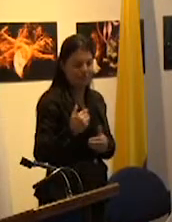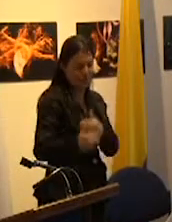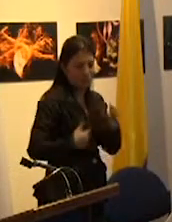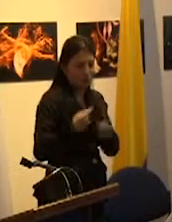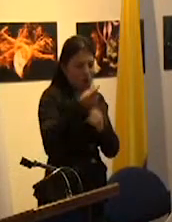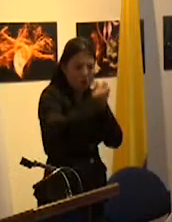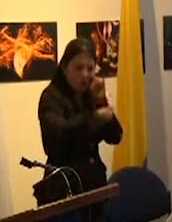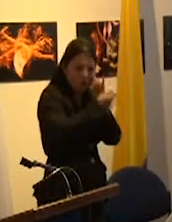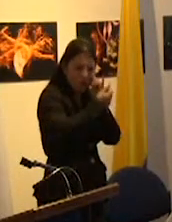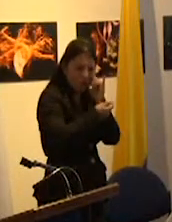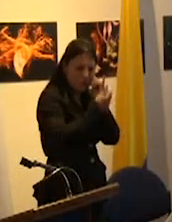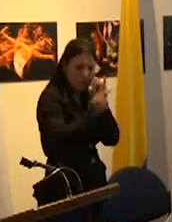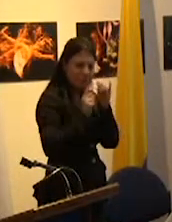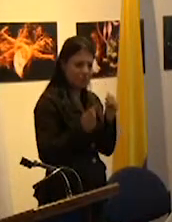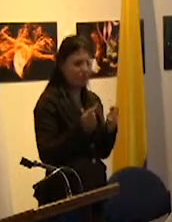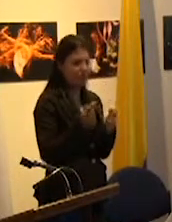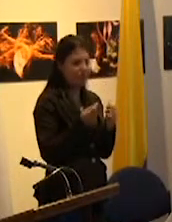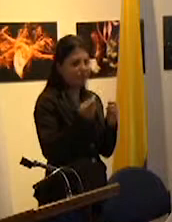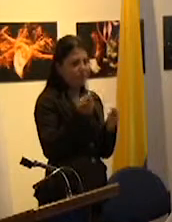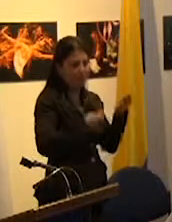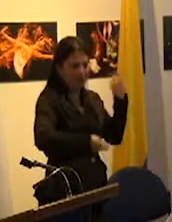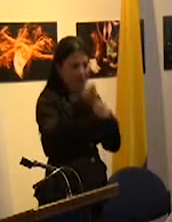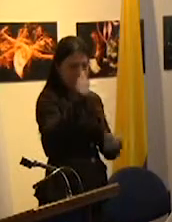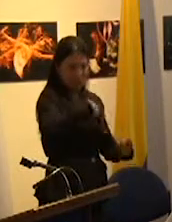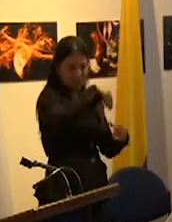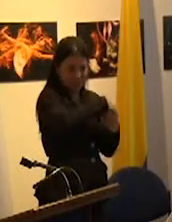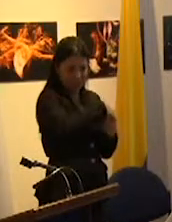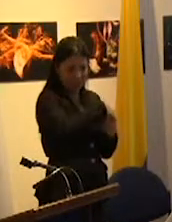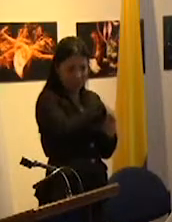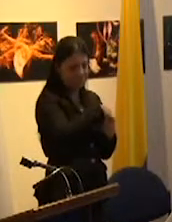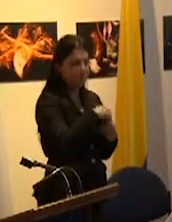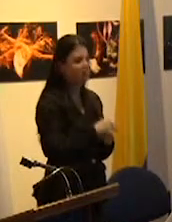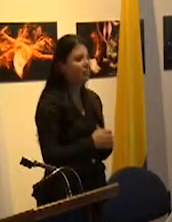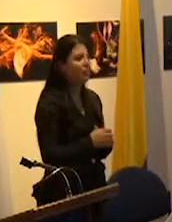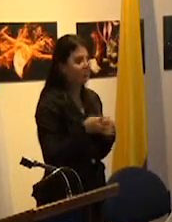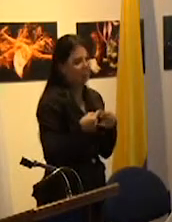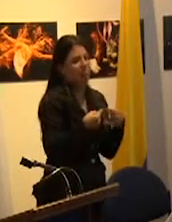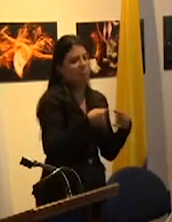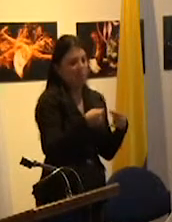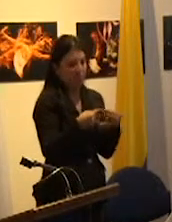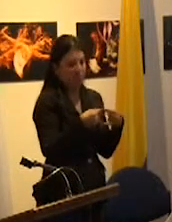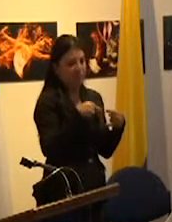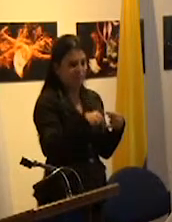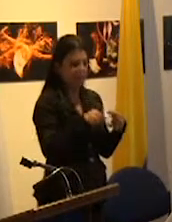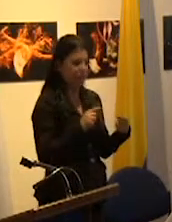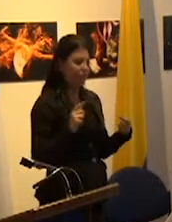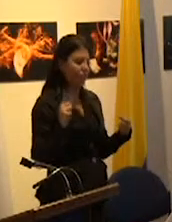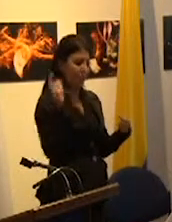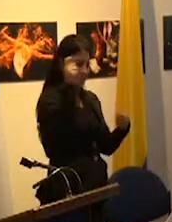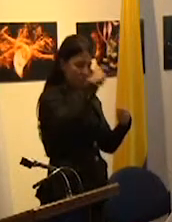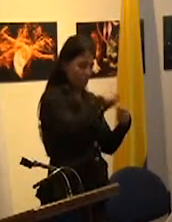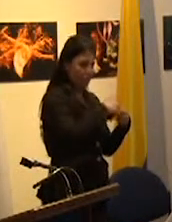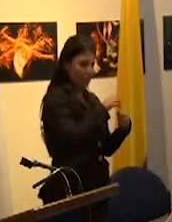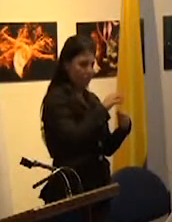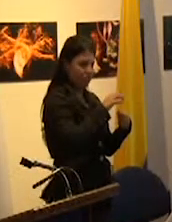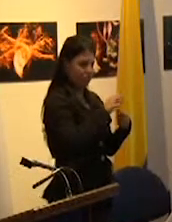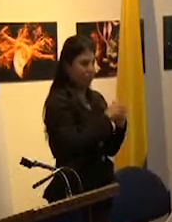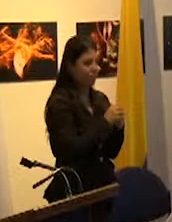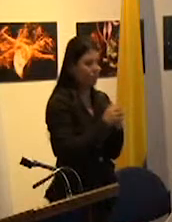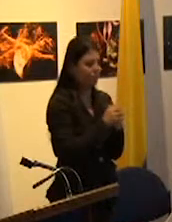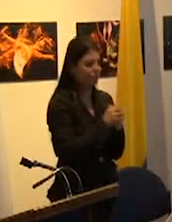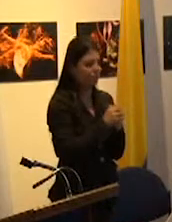con eje en el mercado interno que tensó la vinculación en términos de consumo